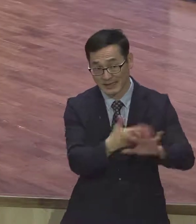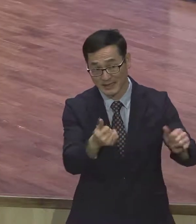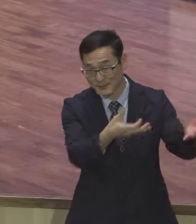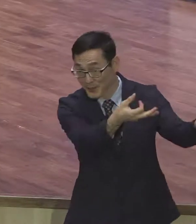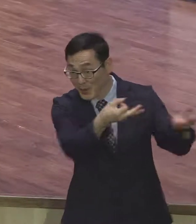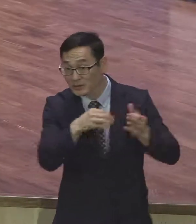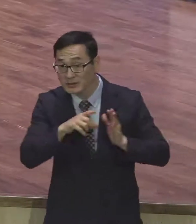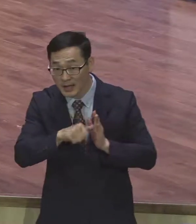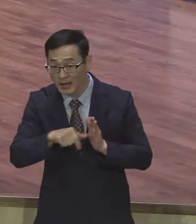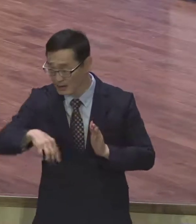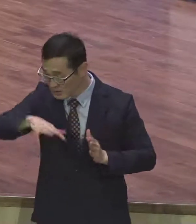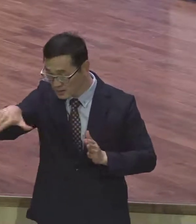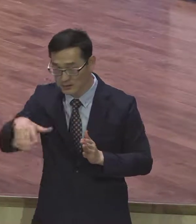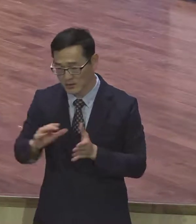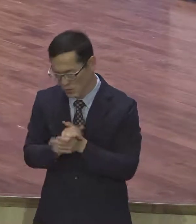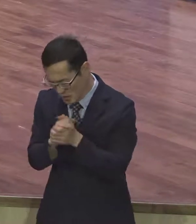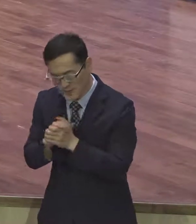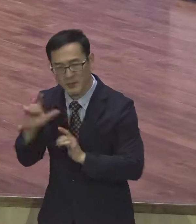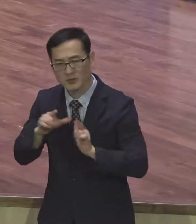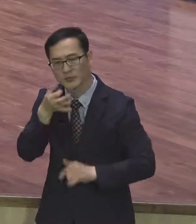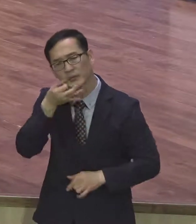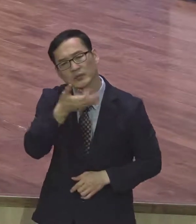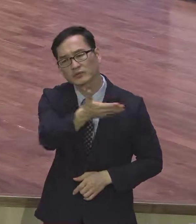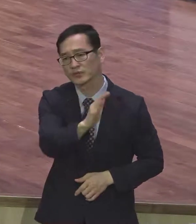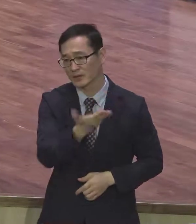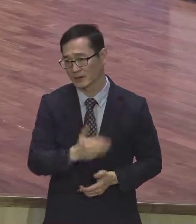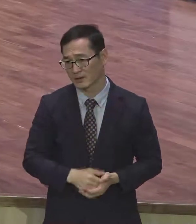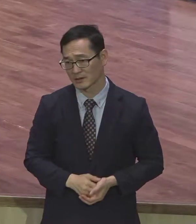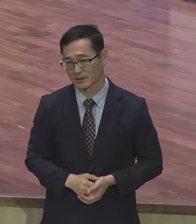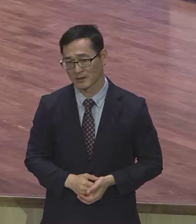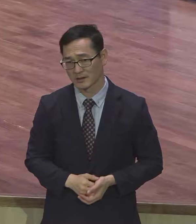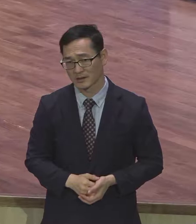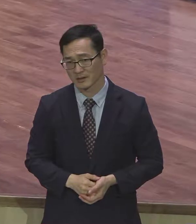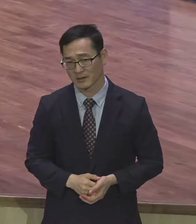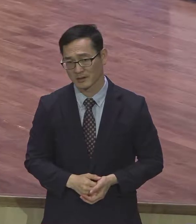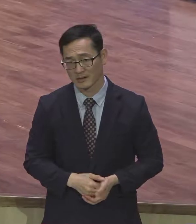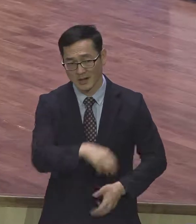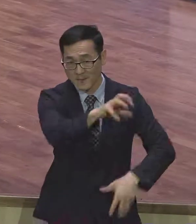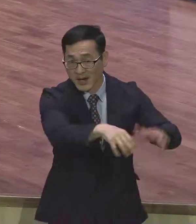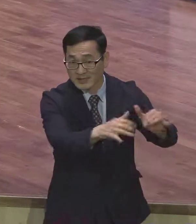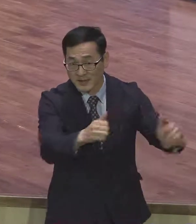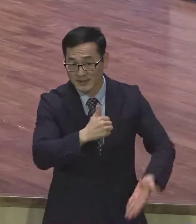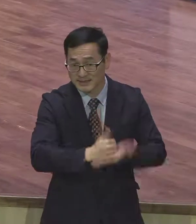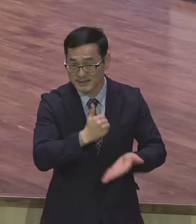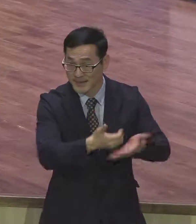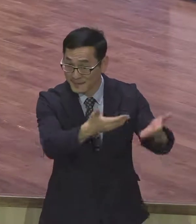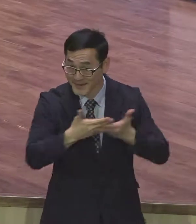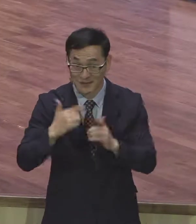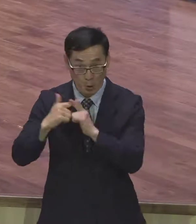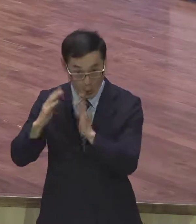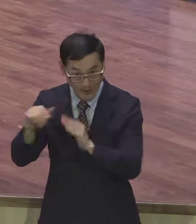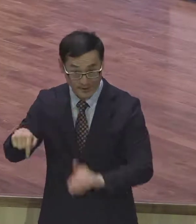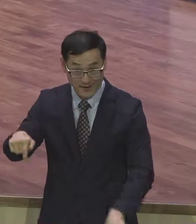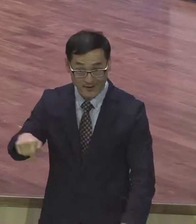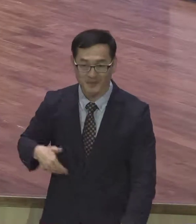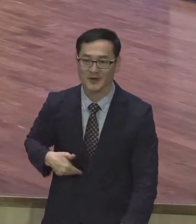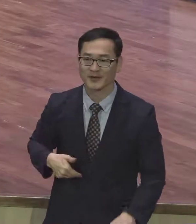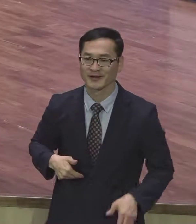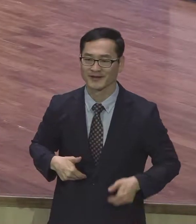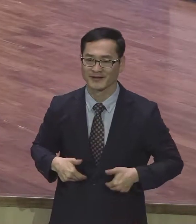등촌동 지역의 사람들이 많이 중요해요 칭찬듣는 교회 되기 바랍니다 칭찬듣는 교회 저교회